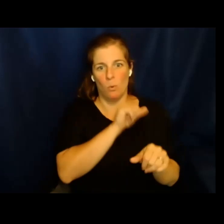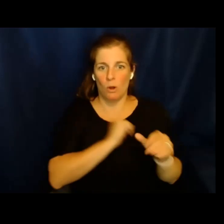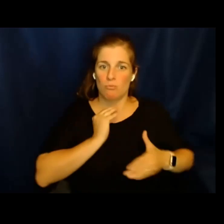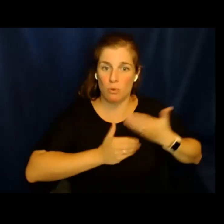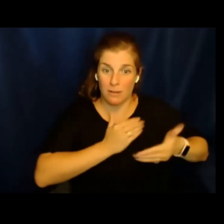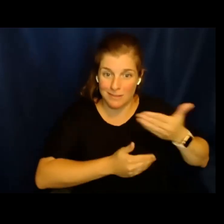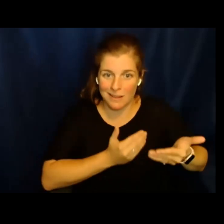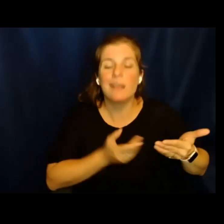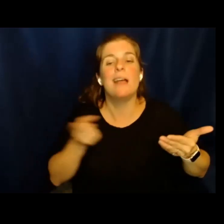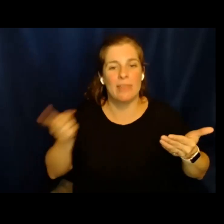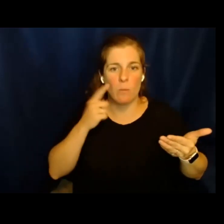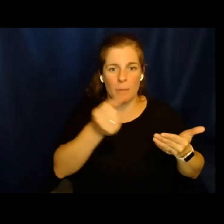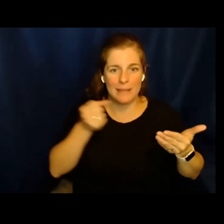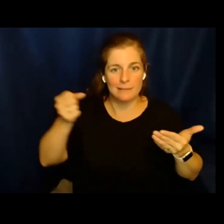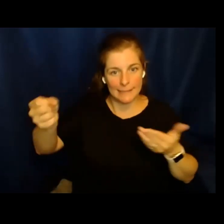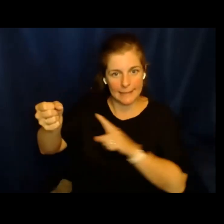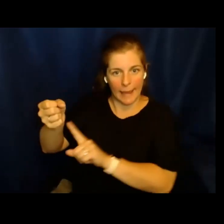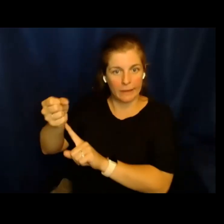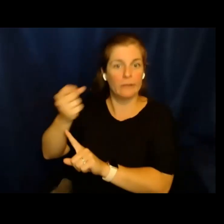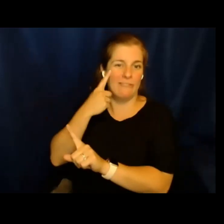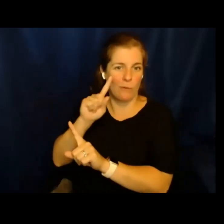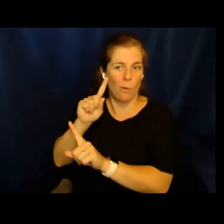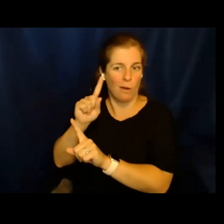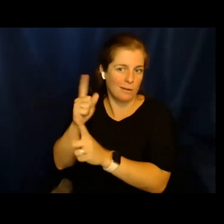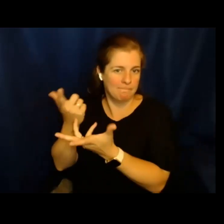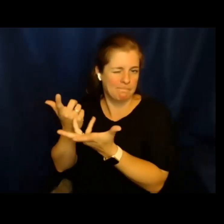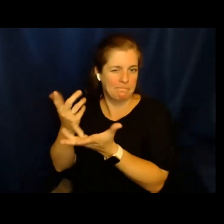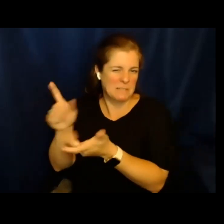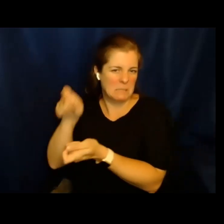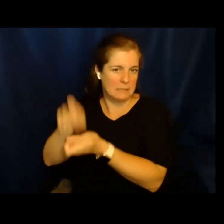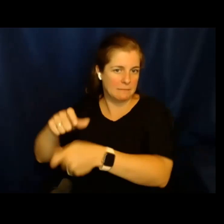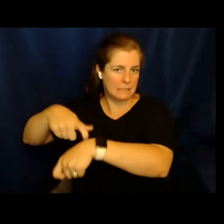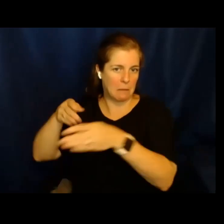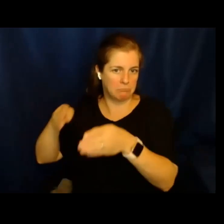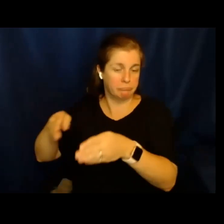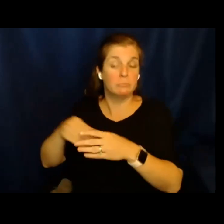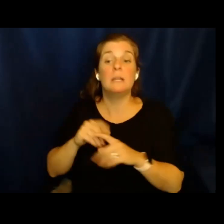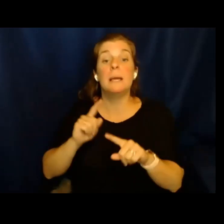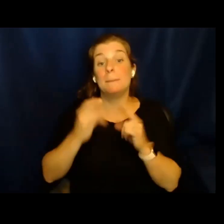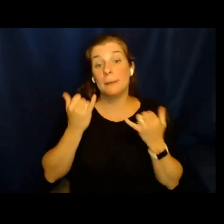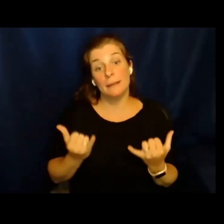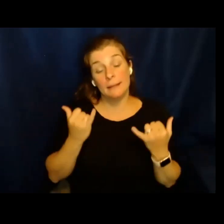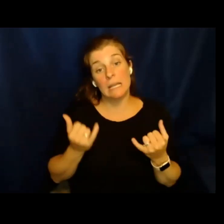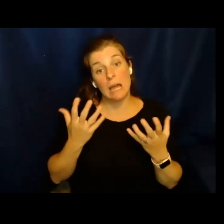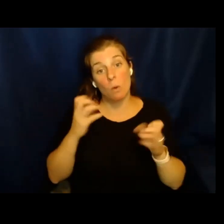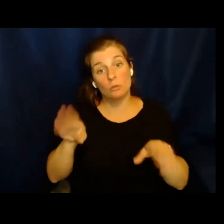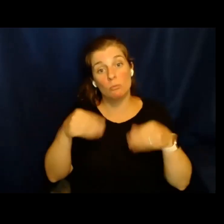procesamiento es muy común y que se les detenga por cierto periodo de tiempo. Ahora bien, quiero